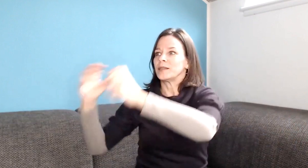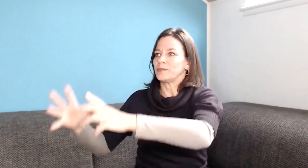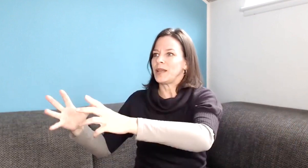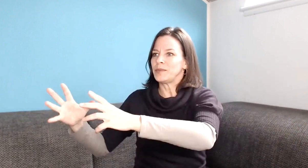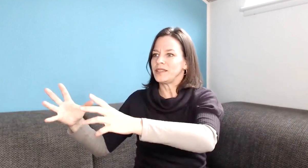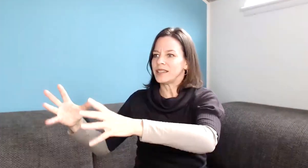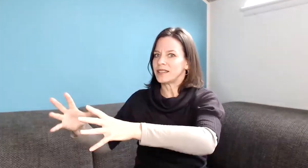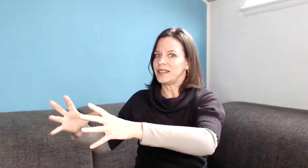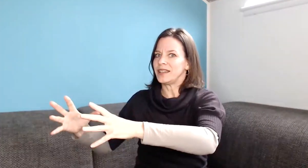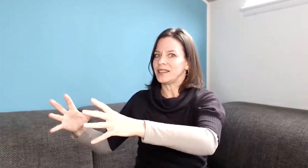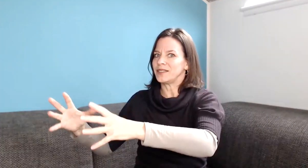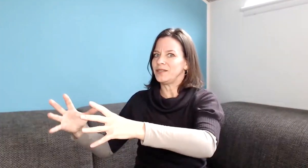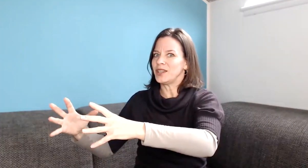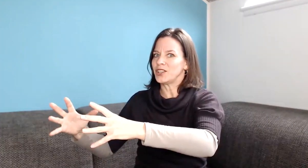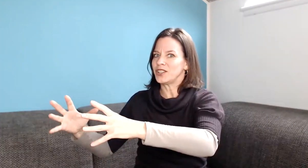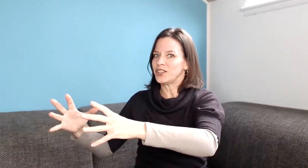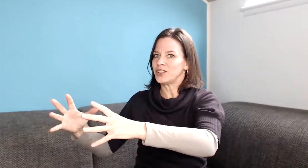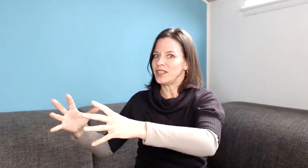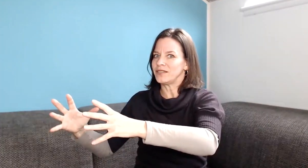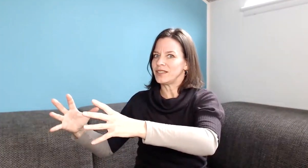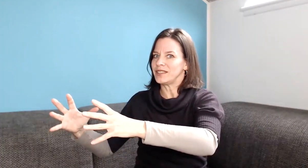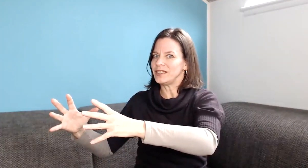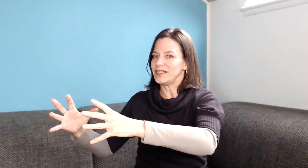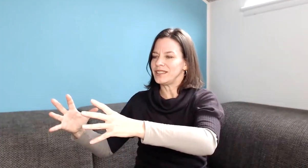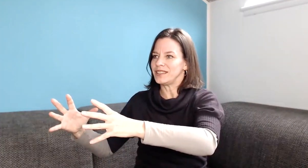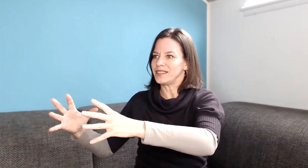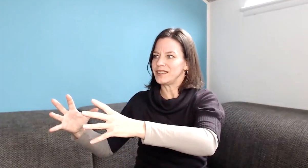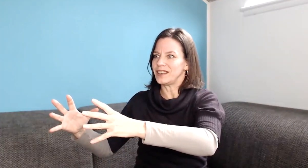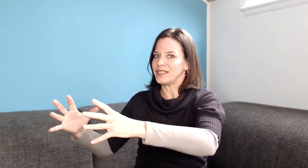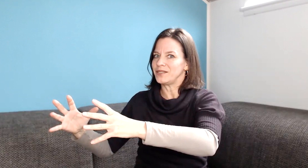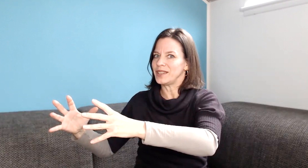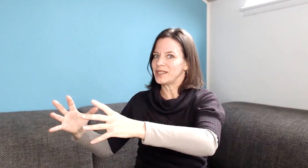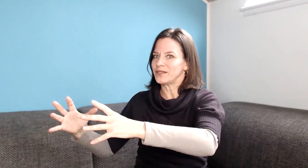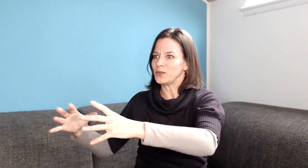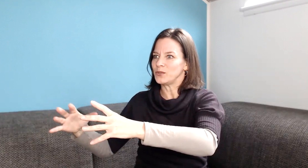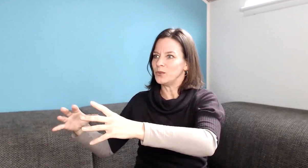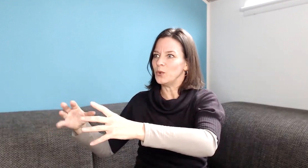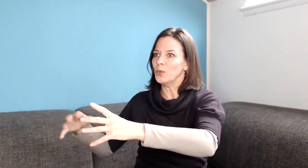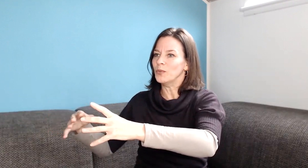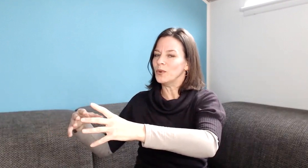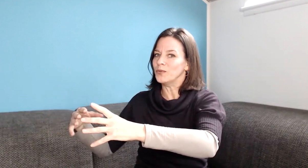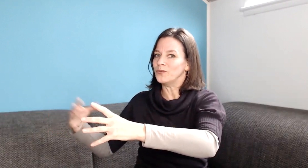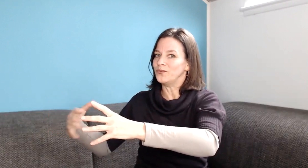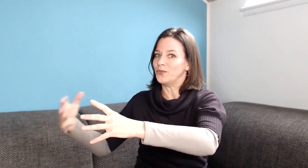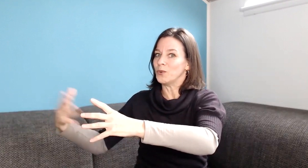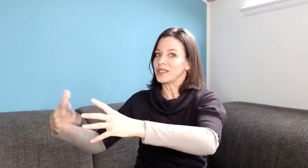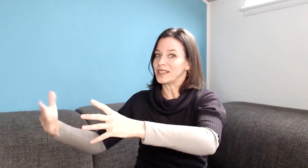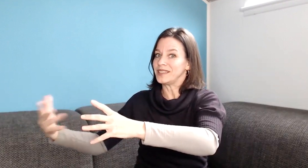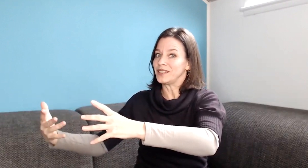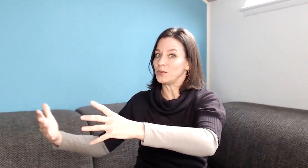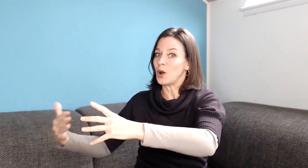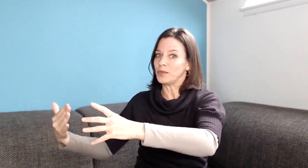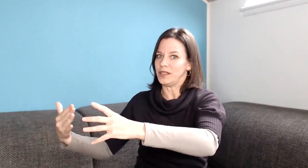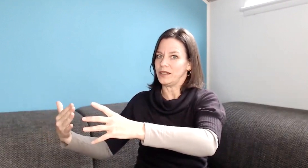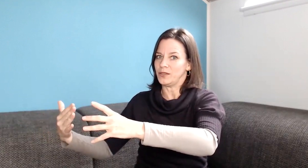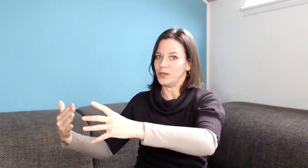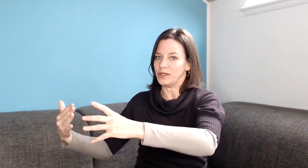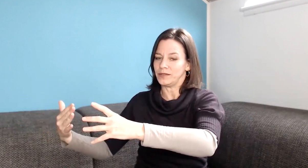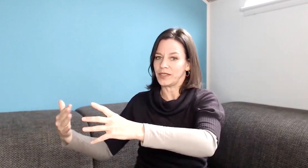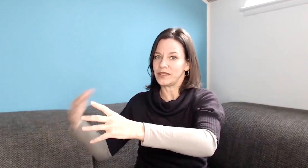bleibt die 6 dann eher wie erstarrt stehen, weil sie gar nicht weiß, worum es jetzt als nächstes überhaupt gehen soll. Dass